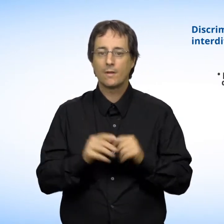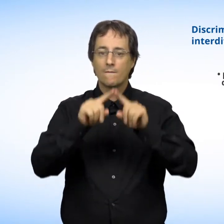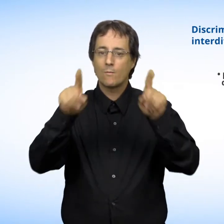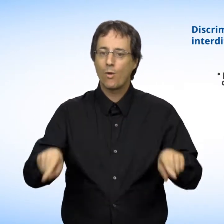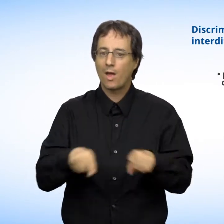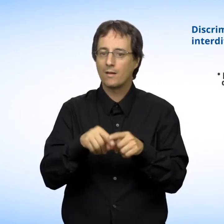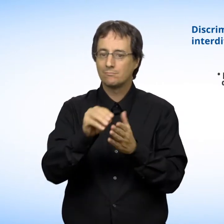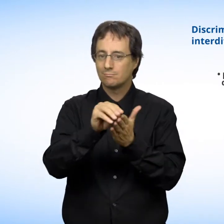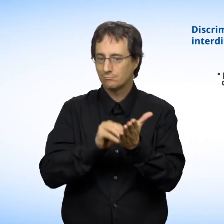Formulaire.